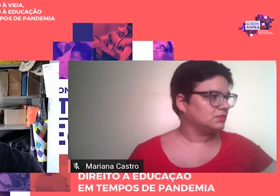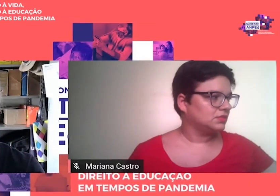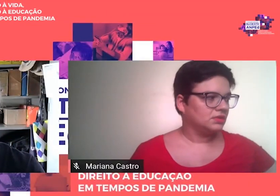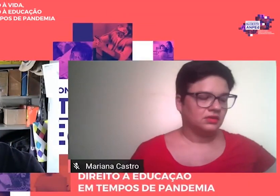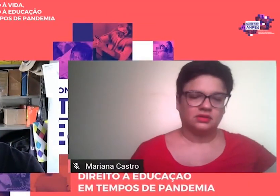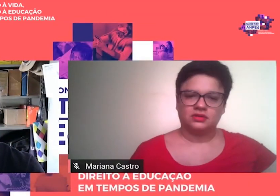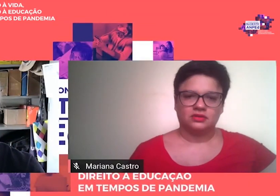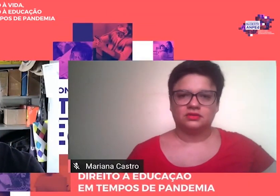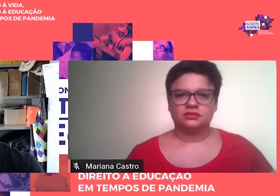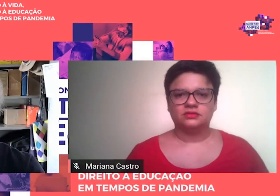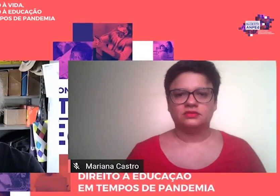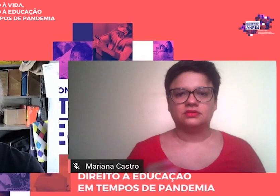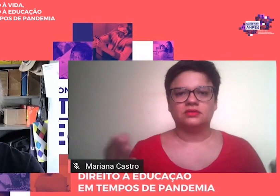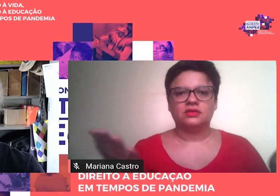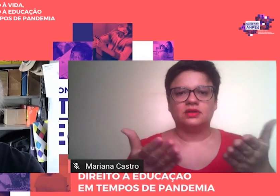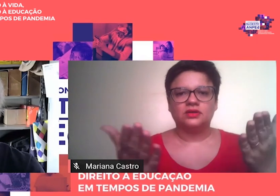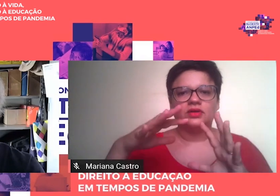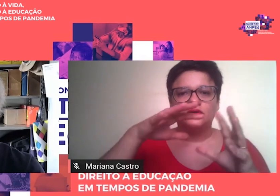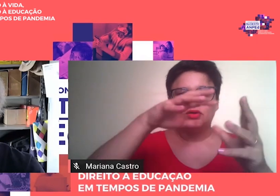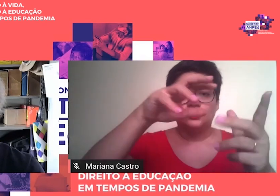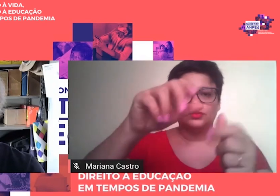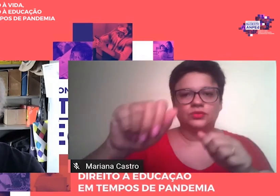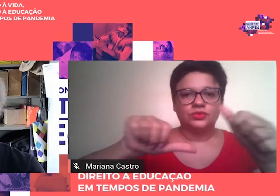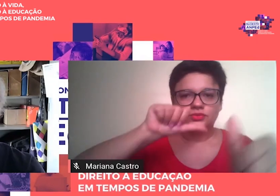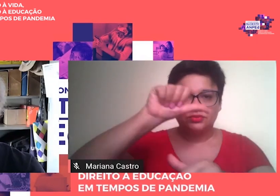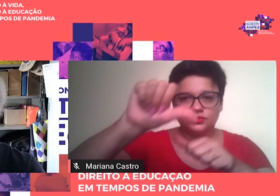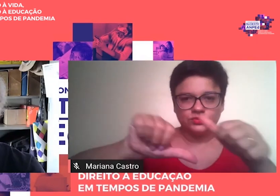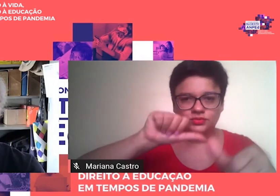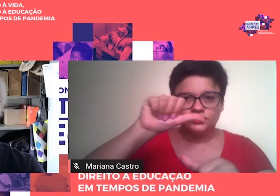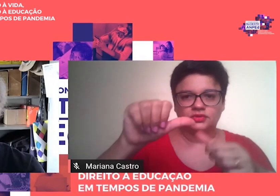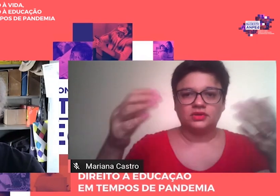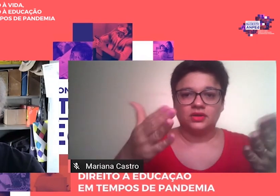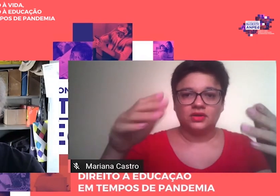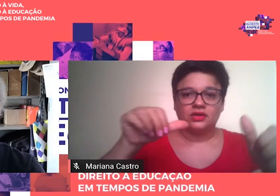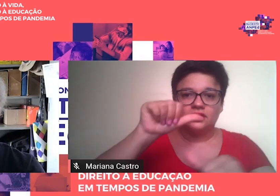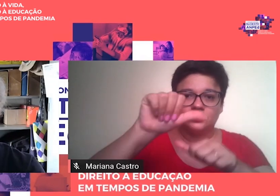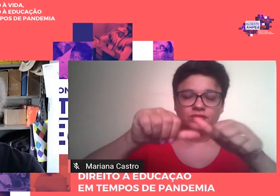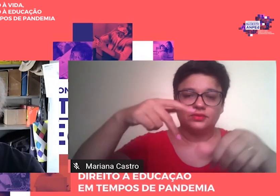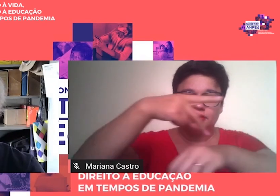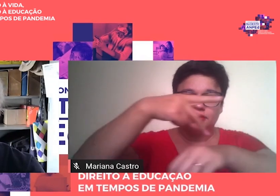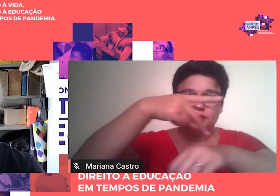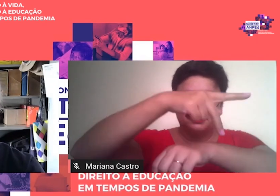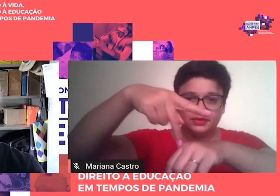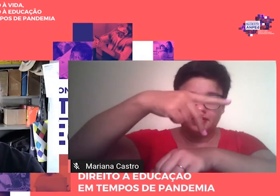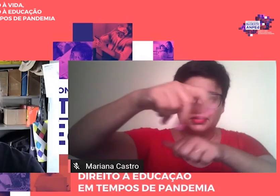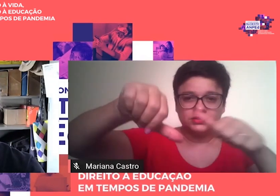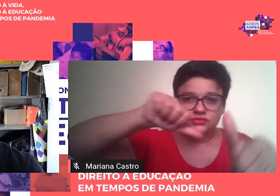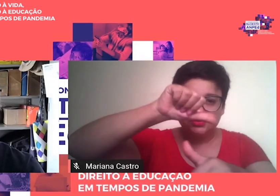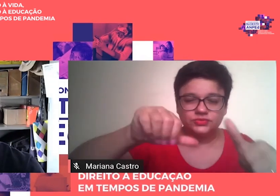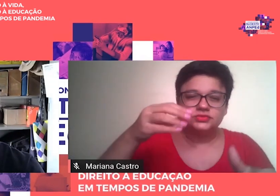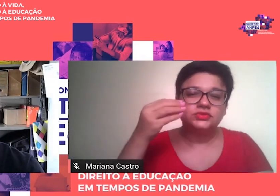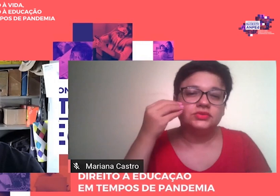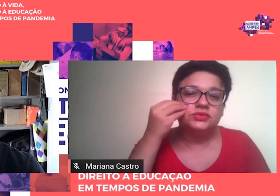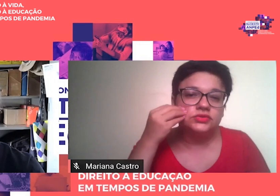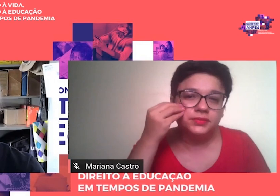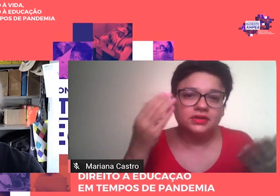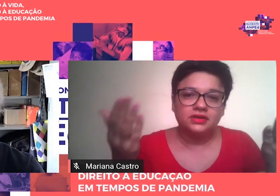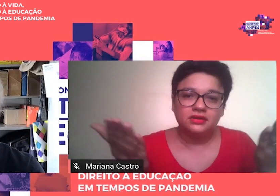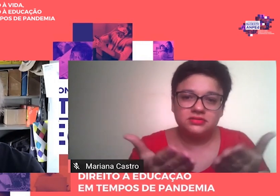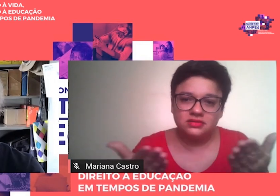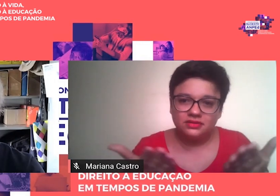muda, ainda mais num país que muda com a velocidade experimentada pelo Brasil do presente,